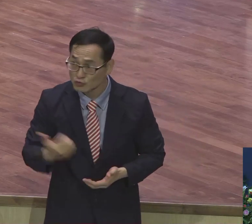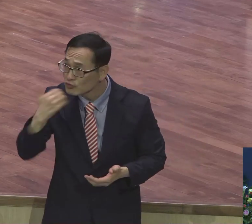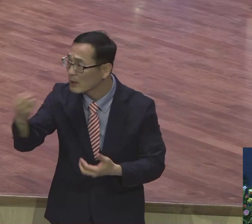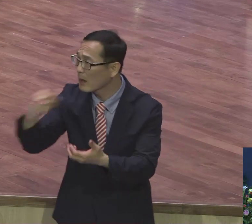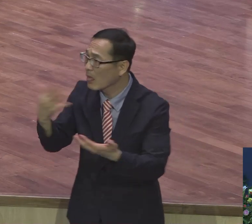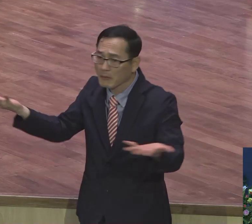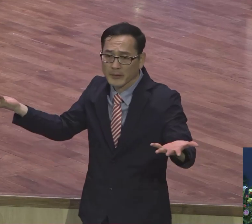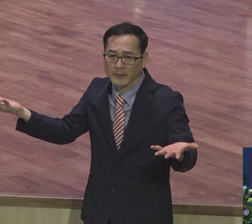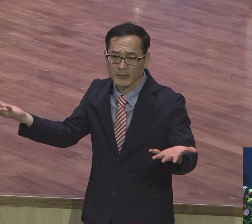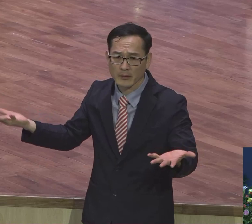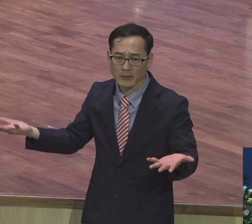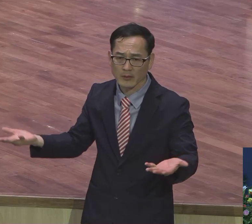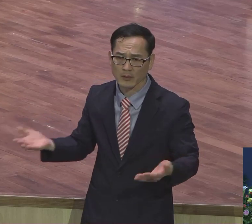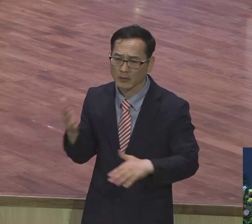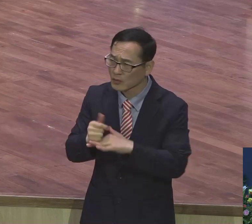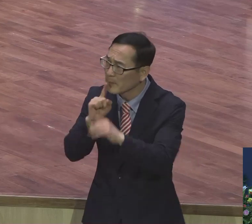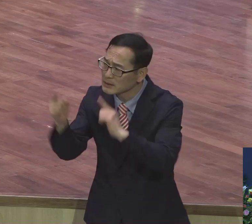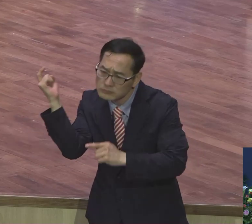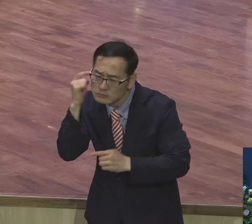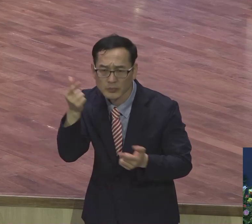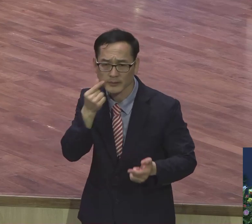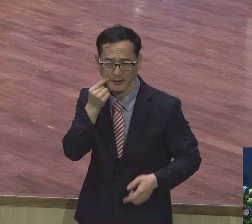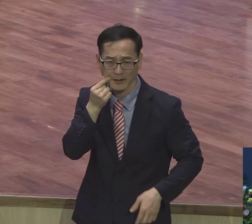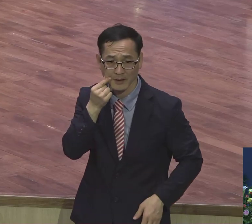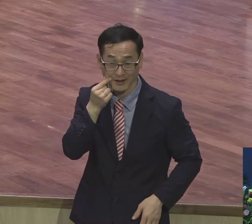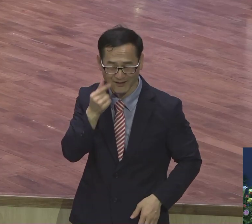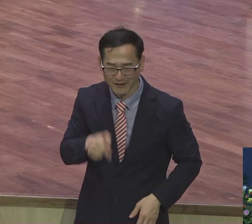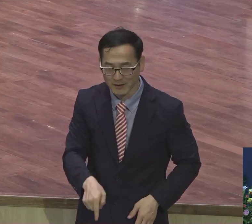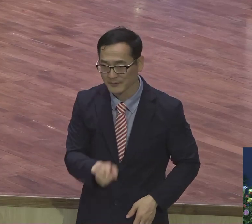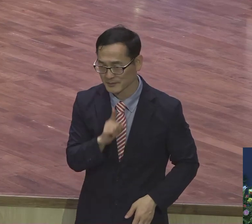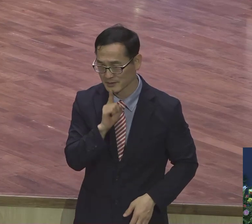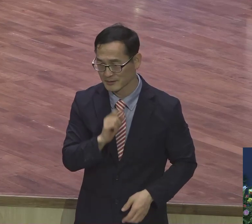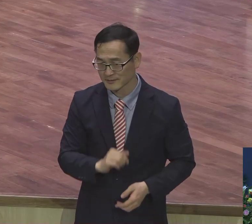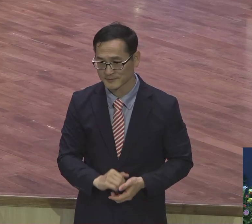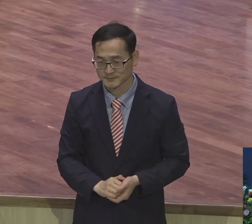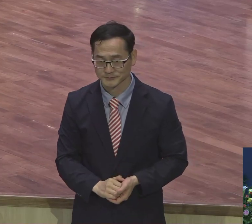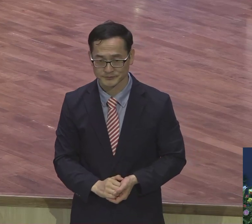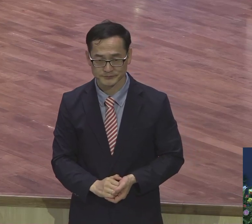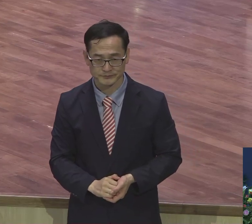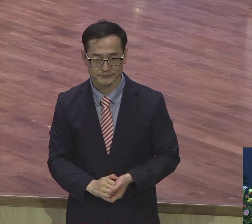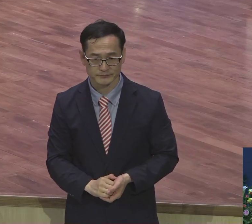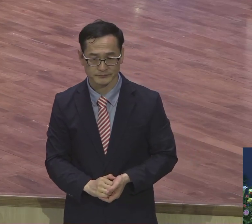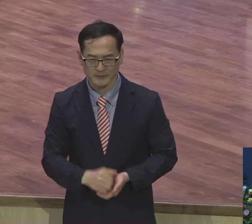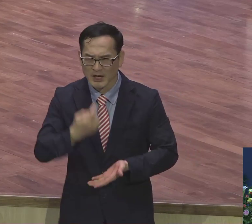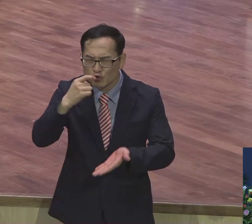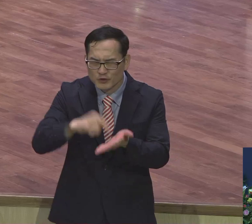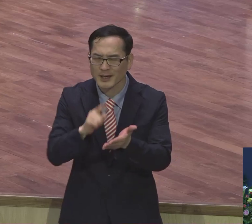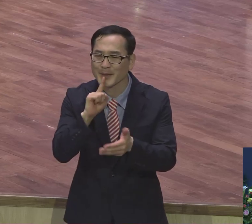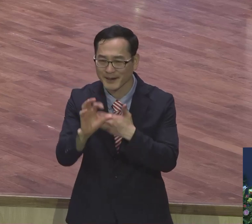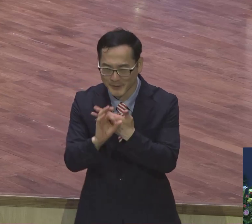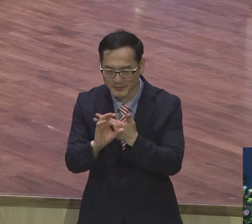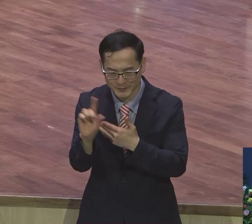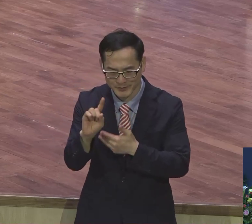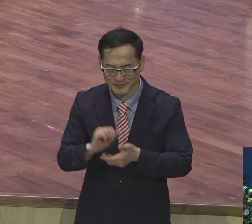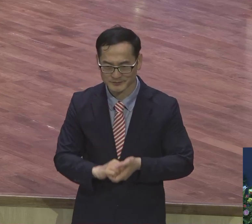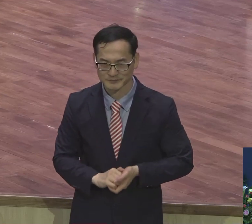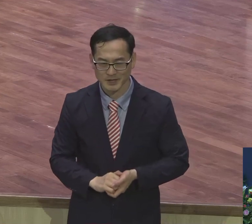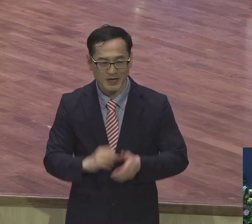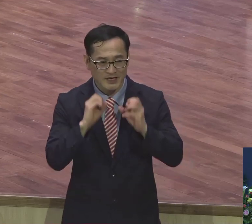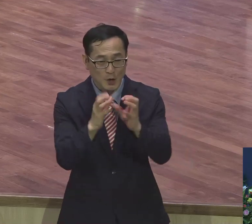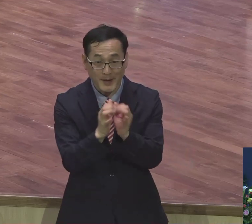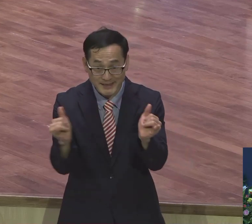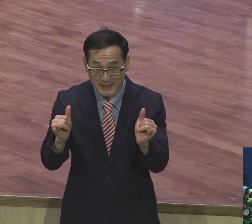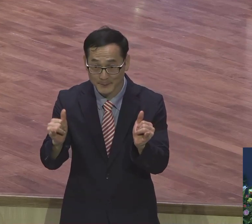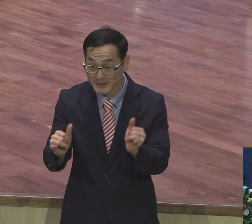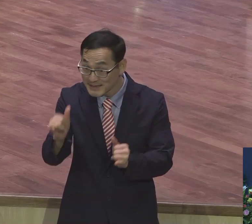들으리요. 이걸 쉽게 역으로 표현해주면요. 전파하는